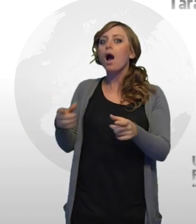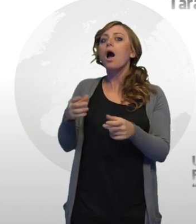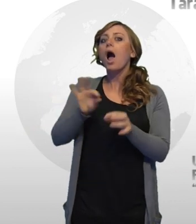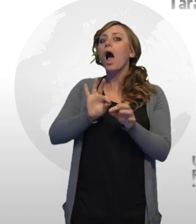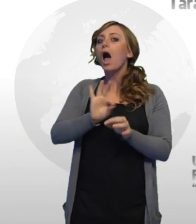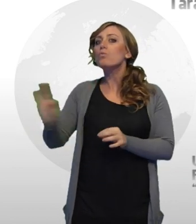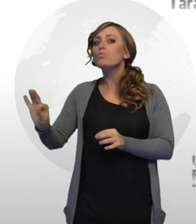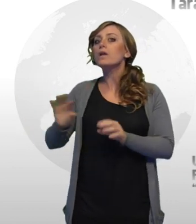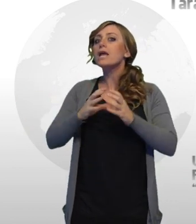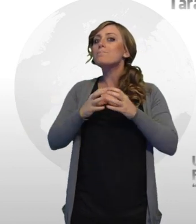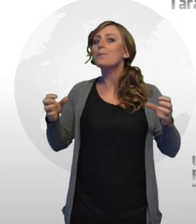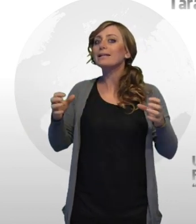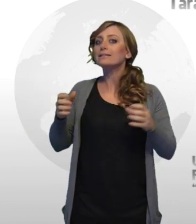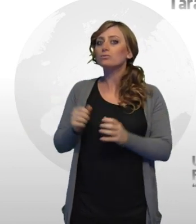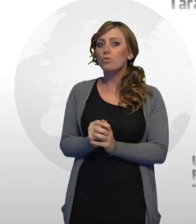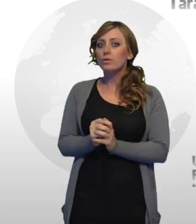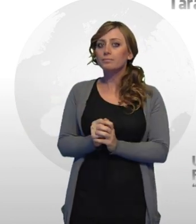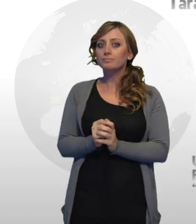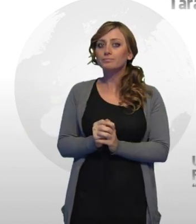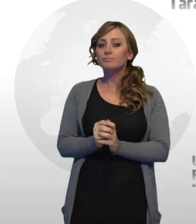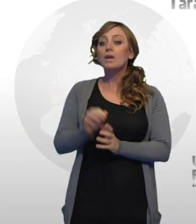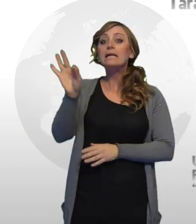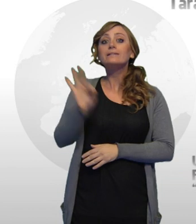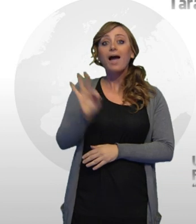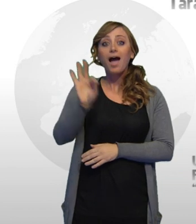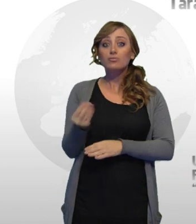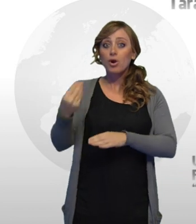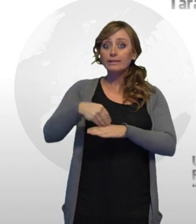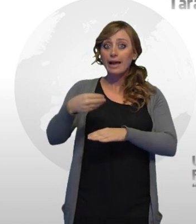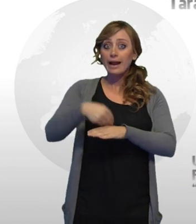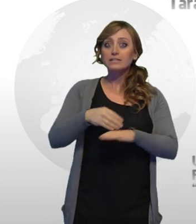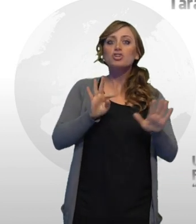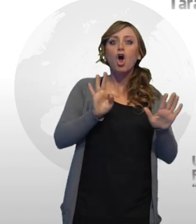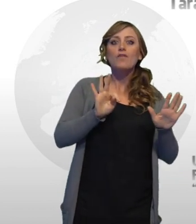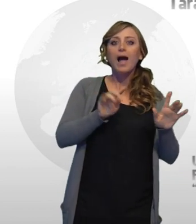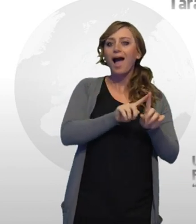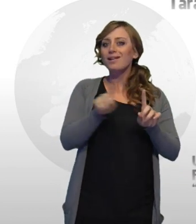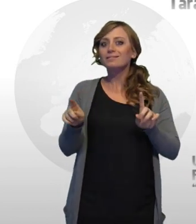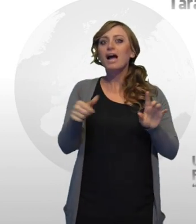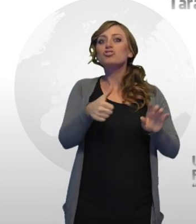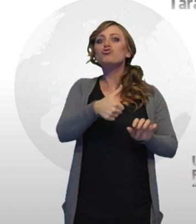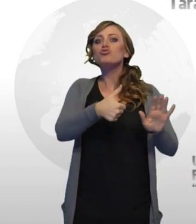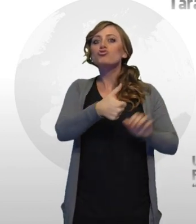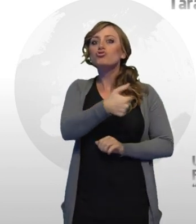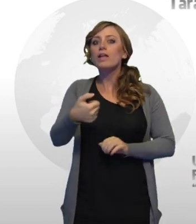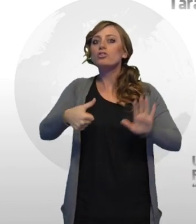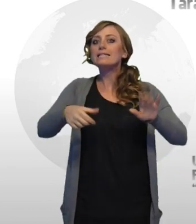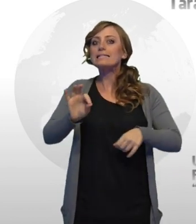Nel corso delle indagini sono stati sequestrati anche numerosissimi titoli di credito,